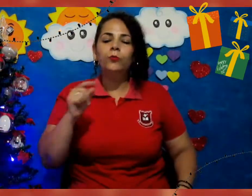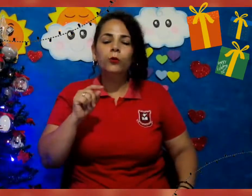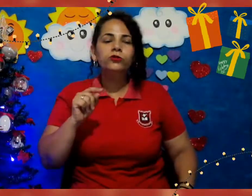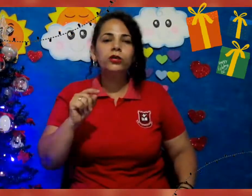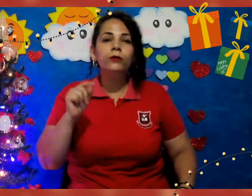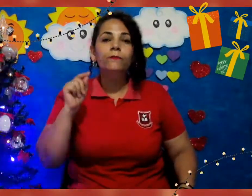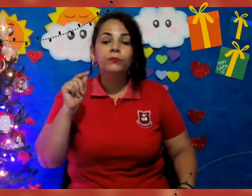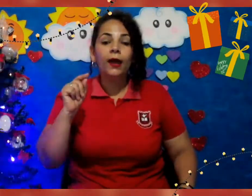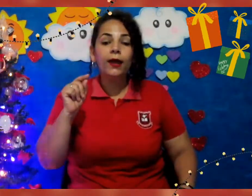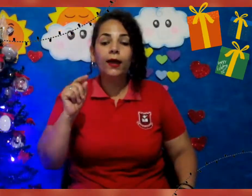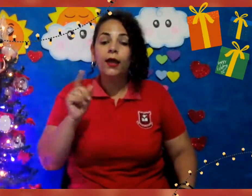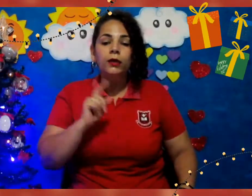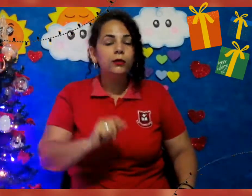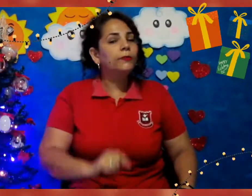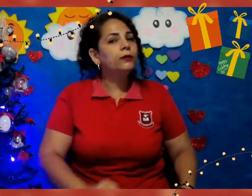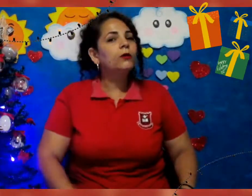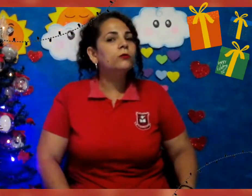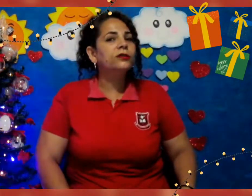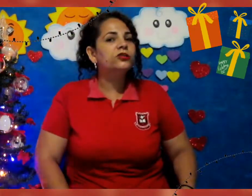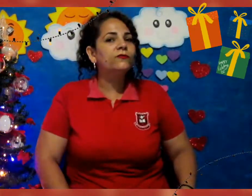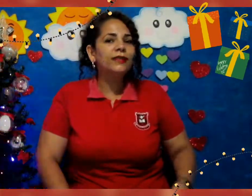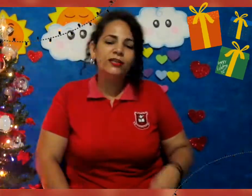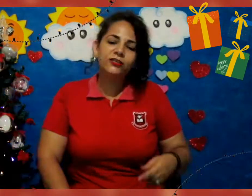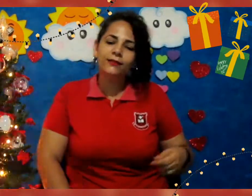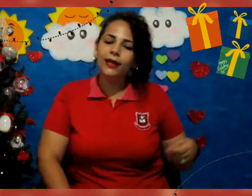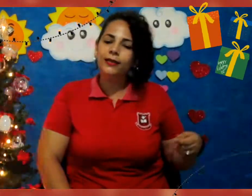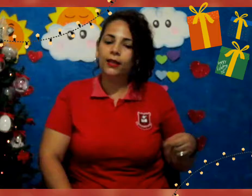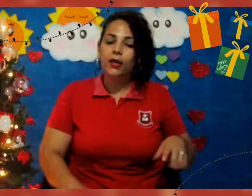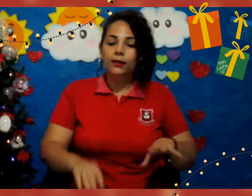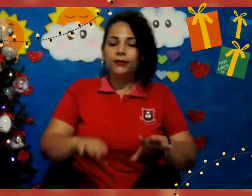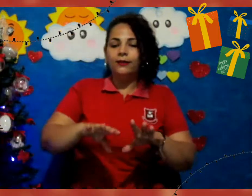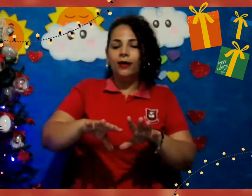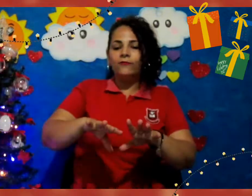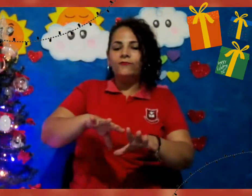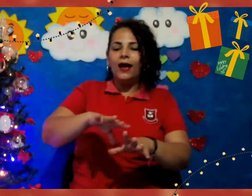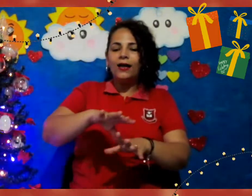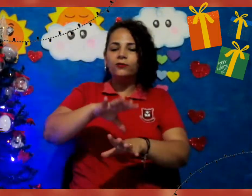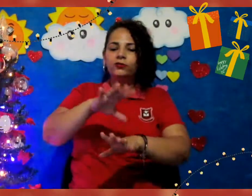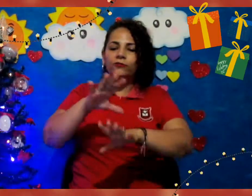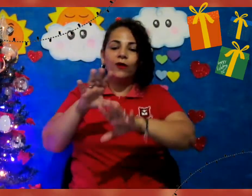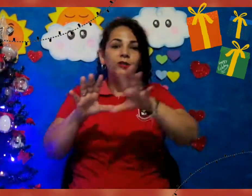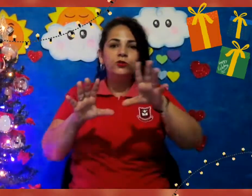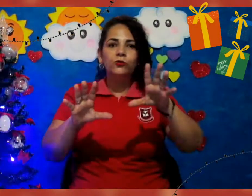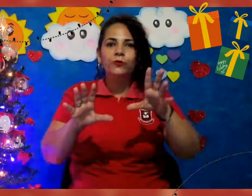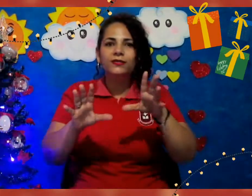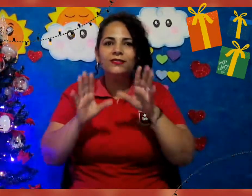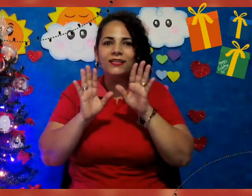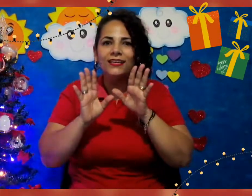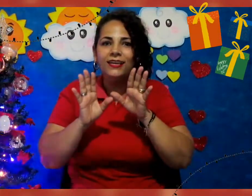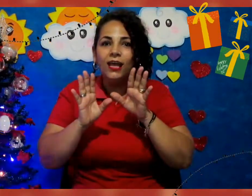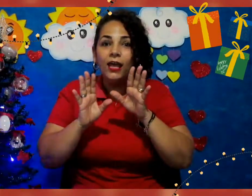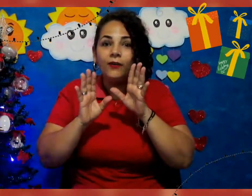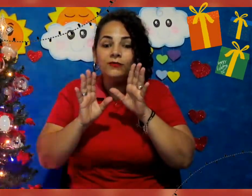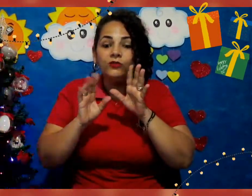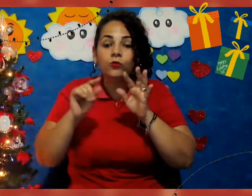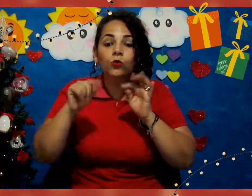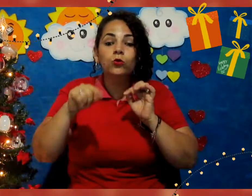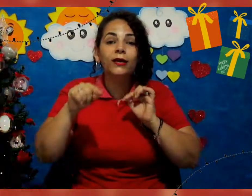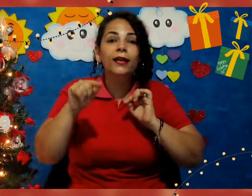pontinho. Ah, e também tem uma outra atividade natalina. Tem lá várias coisas ali. E vocês vão colocar a